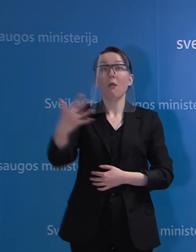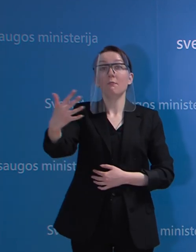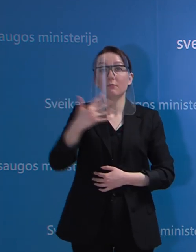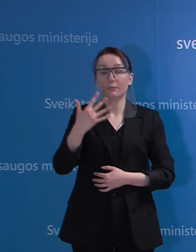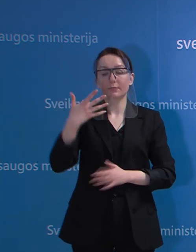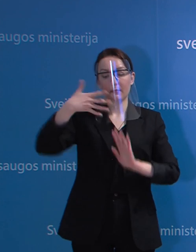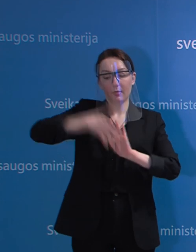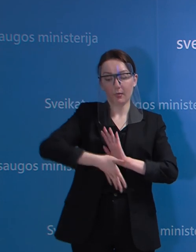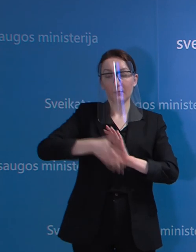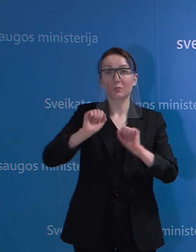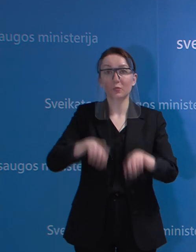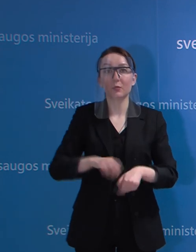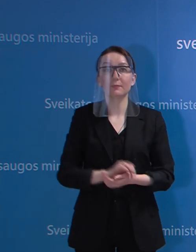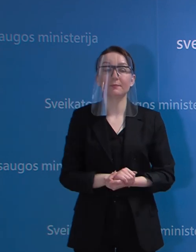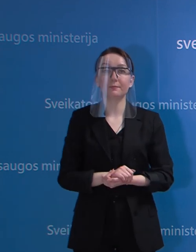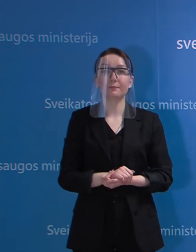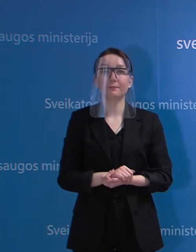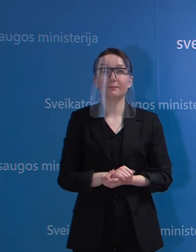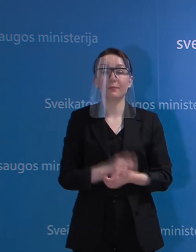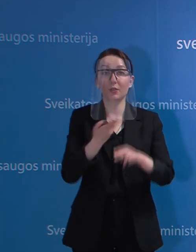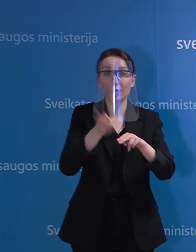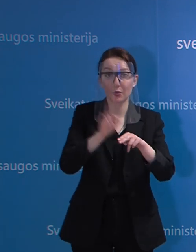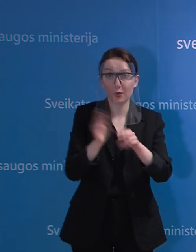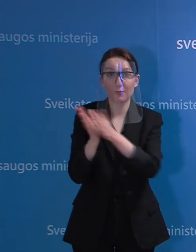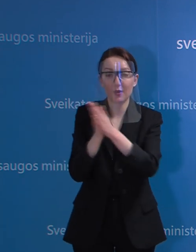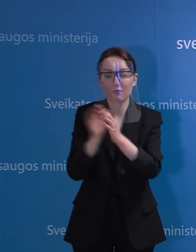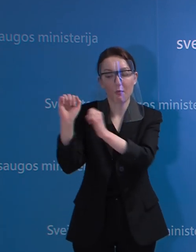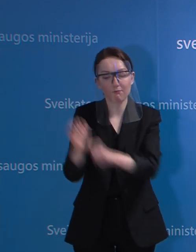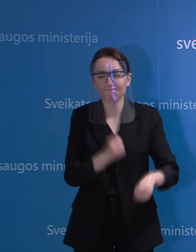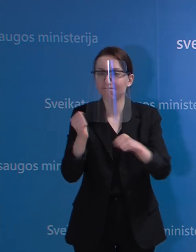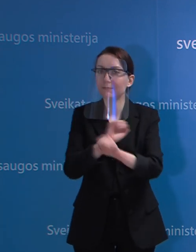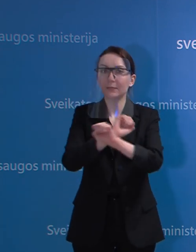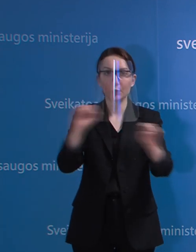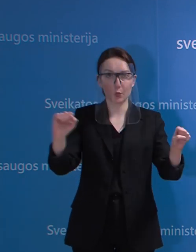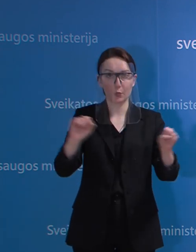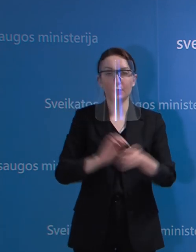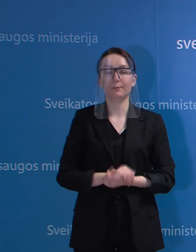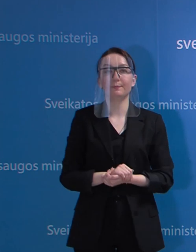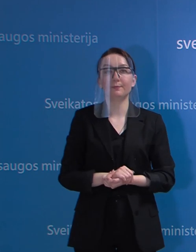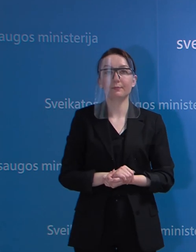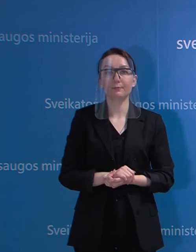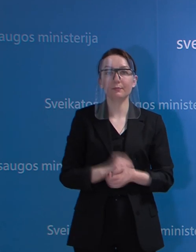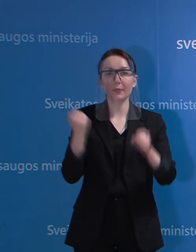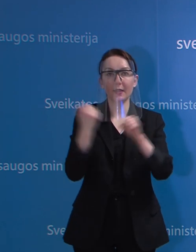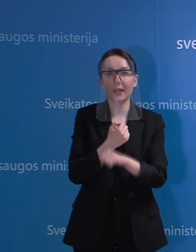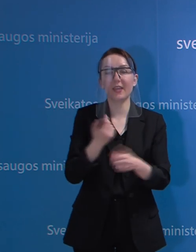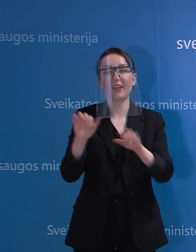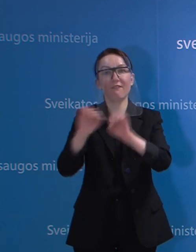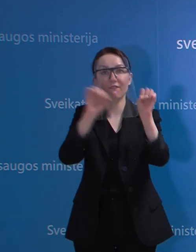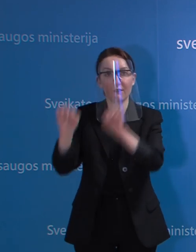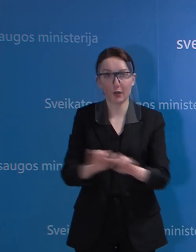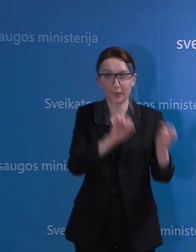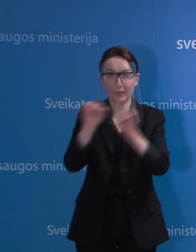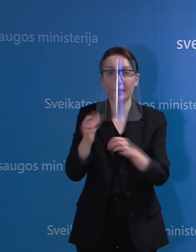įkvėpti į šią laukį laiptinę, dėl to yra negalima, na, tiesiog šluoti laiptinės, turi būti valomas